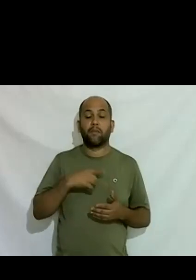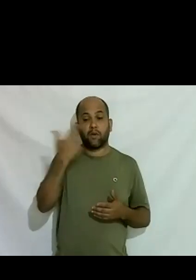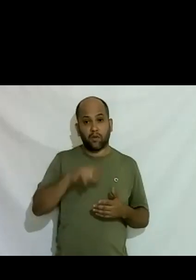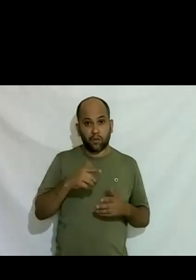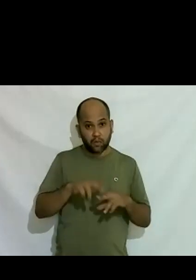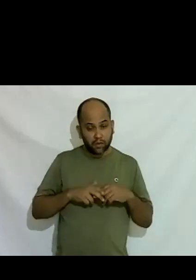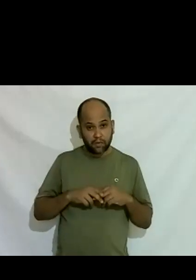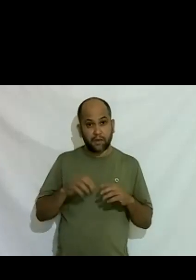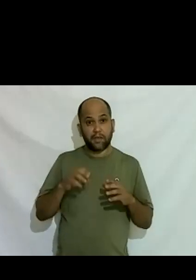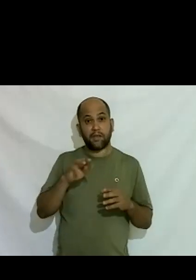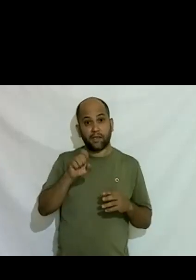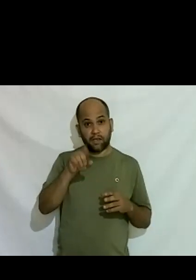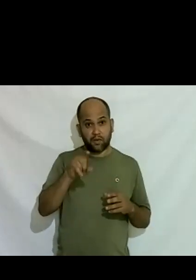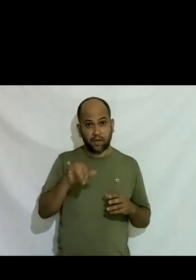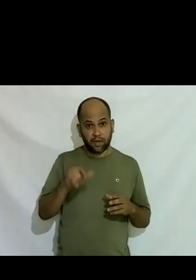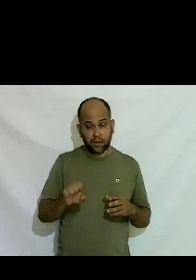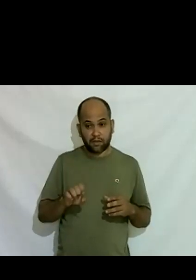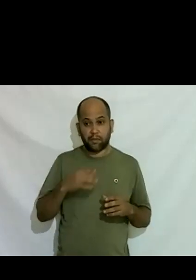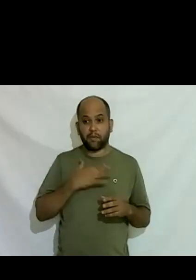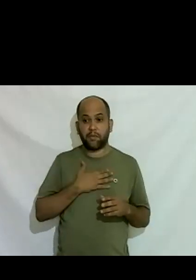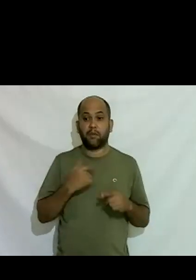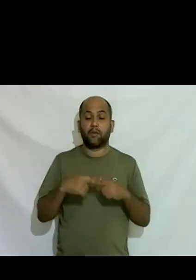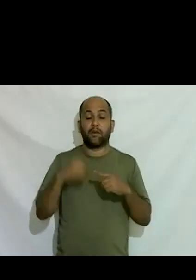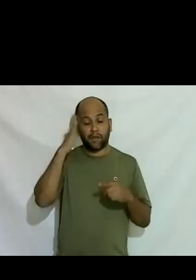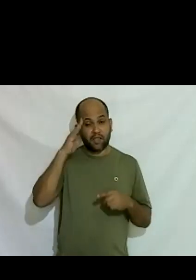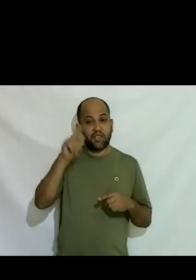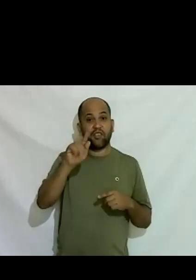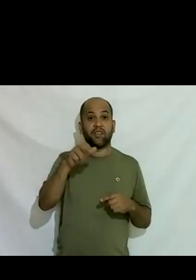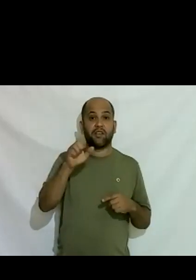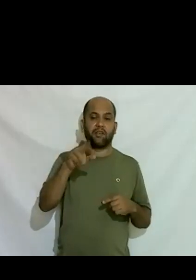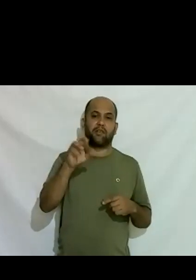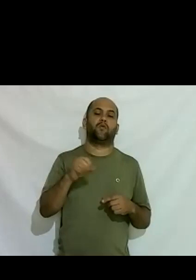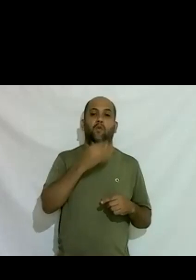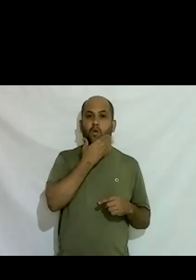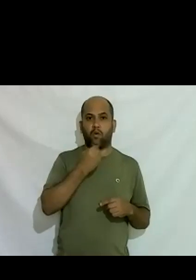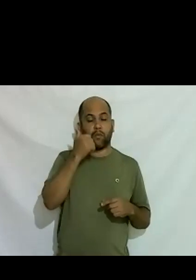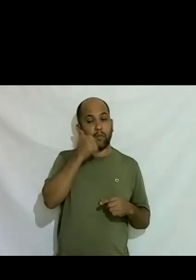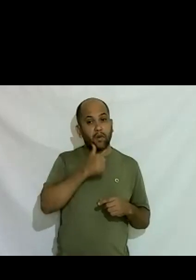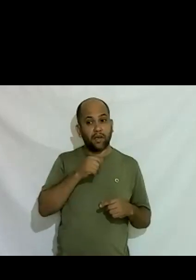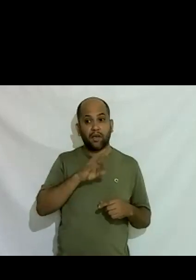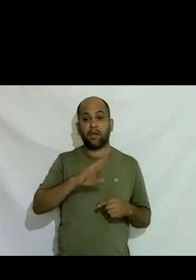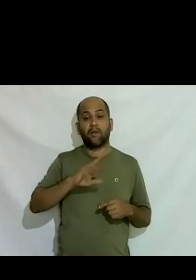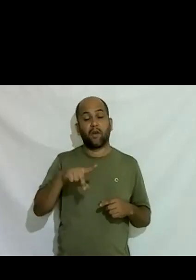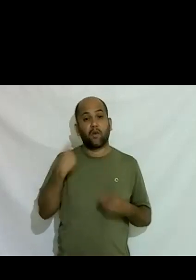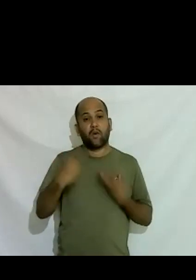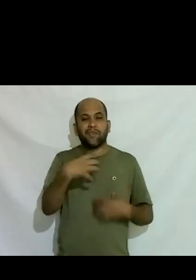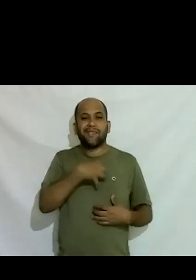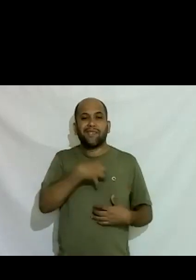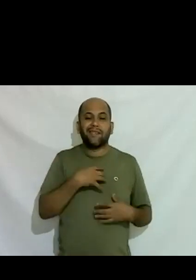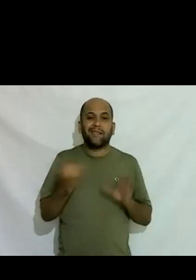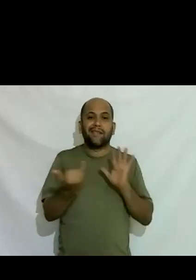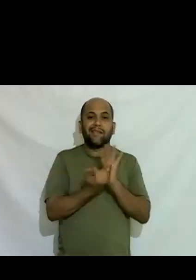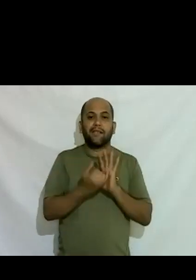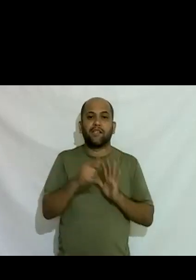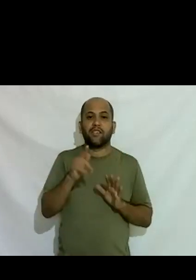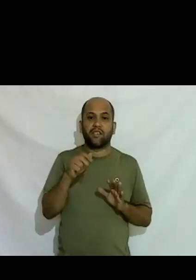entendi que gênero homem e mulher não é apenas como você se sente identidade de gênero mas também